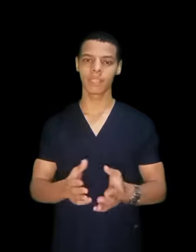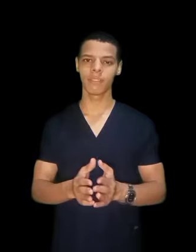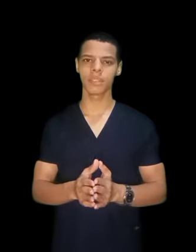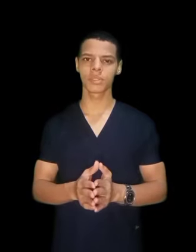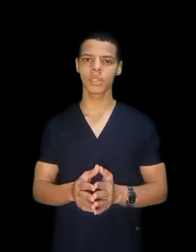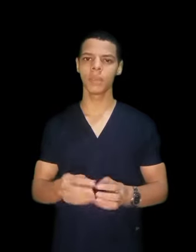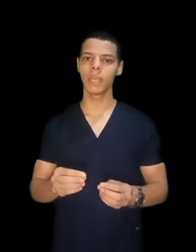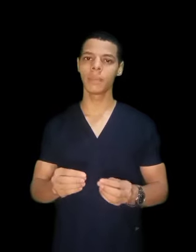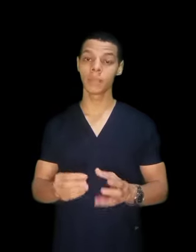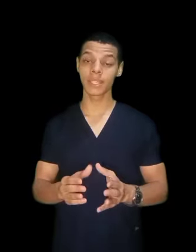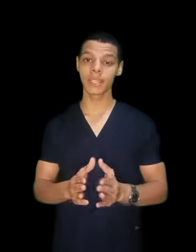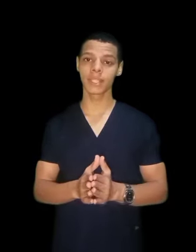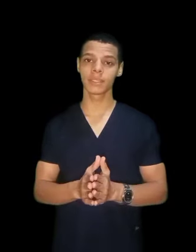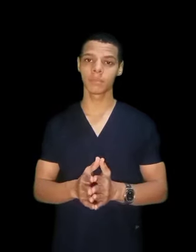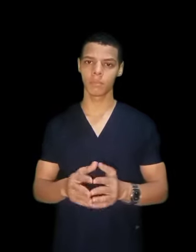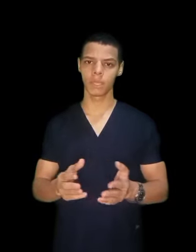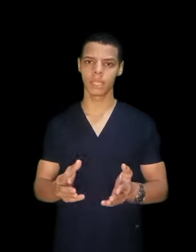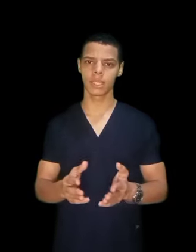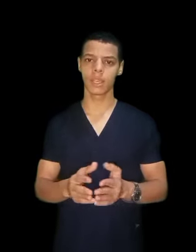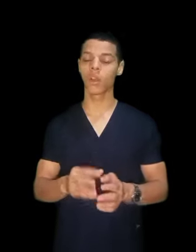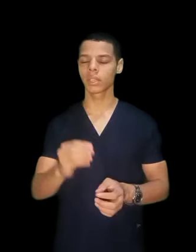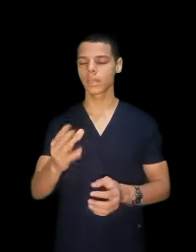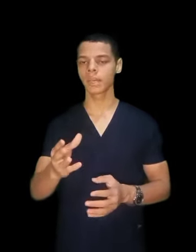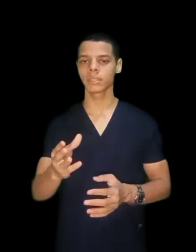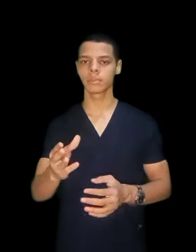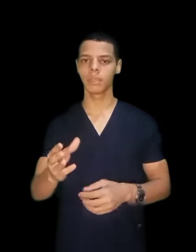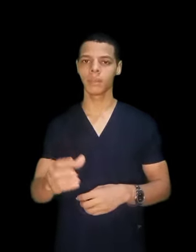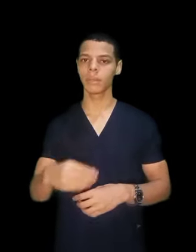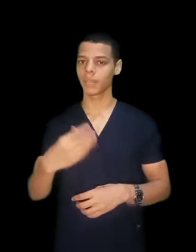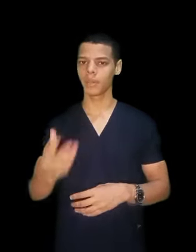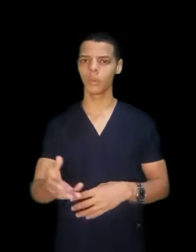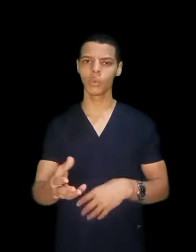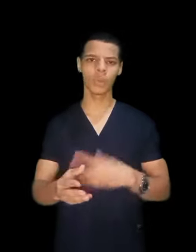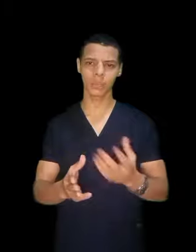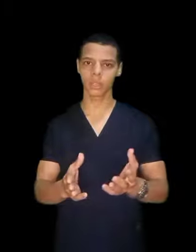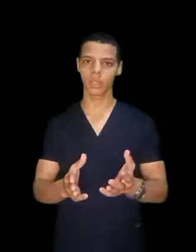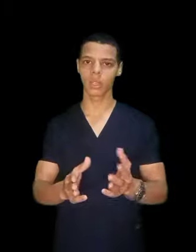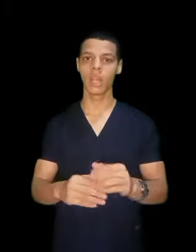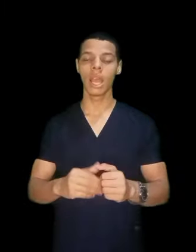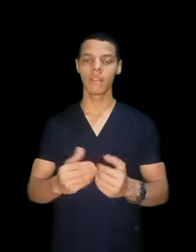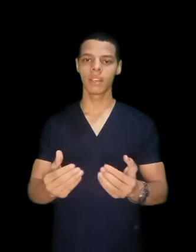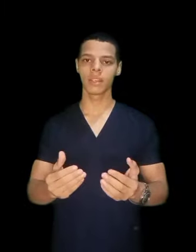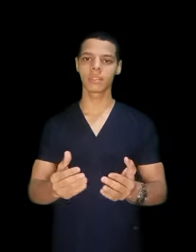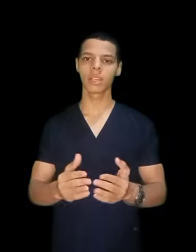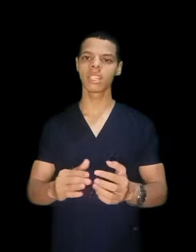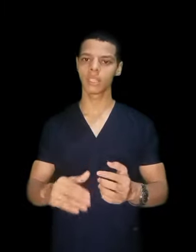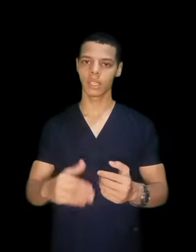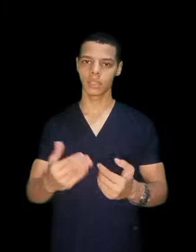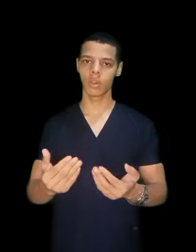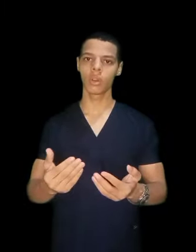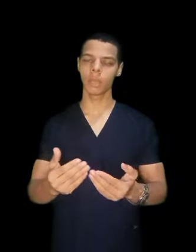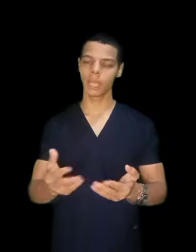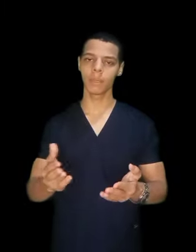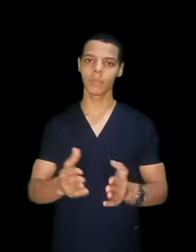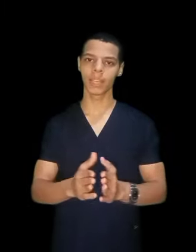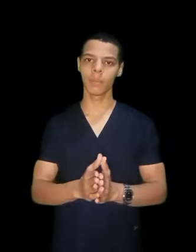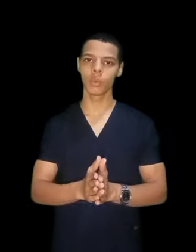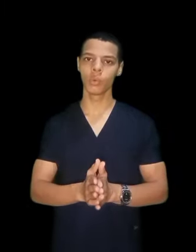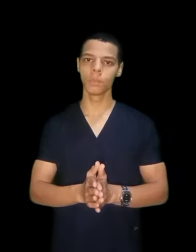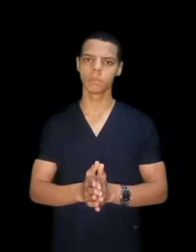الفني الصحي بيقبل مثلا هو طبعا بيقبل من أقل معلوم مع المرياضة فلنفترض ان هو قبل من أقل معلوم